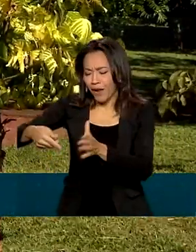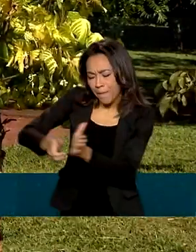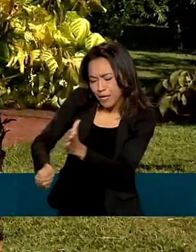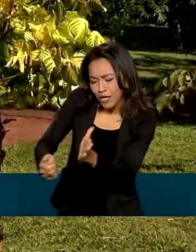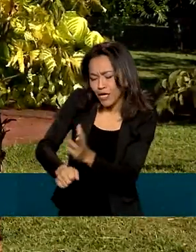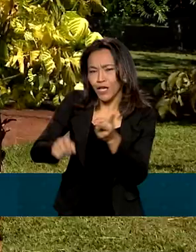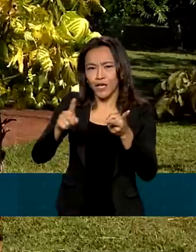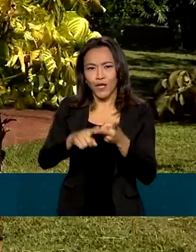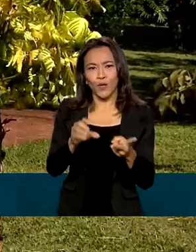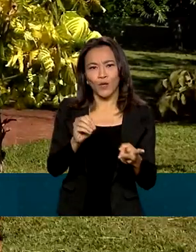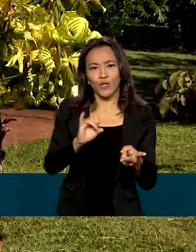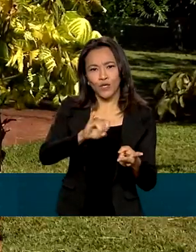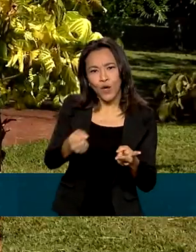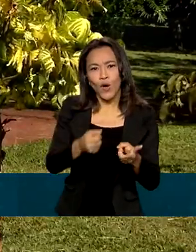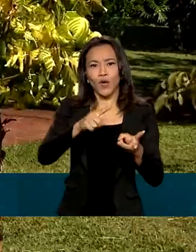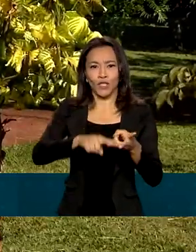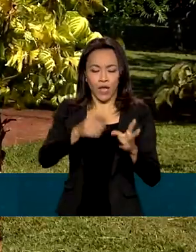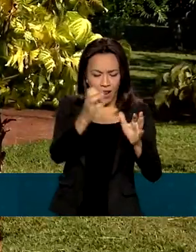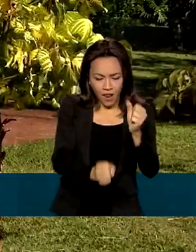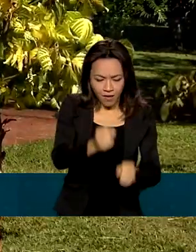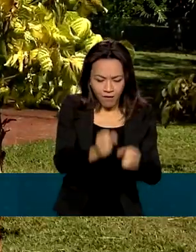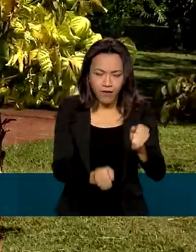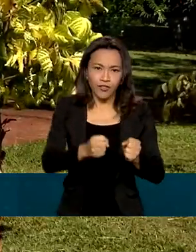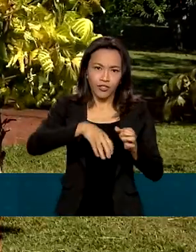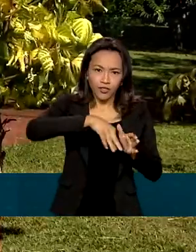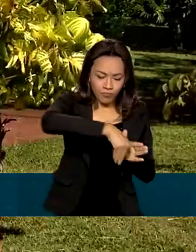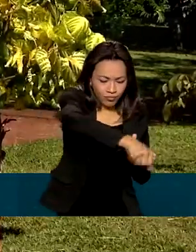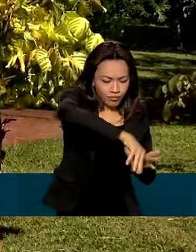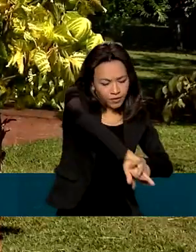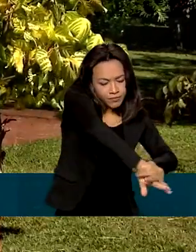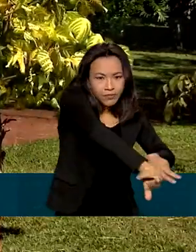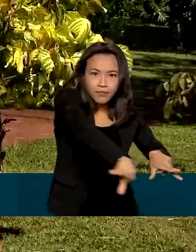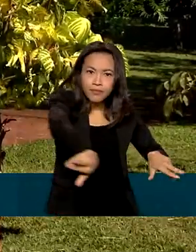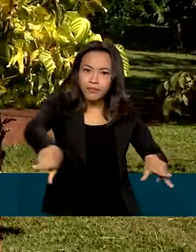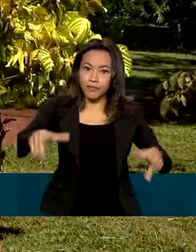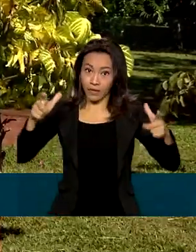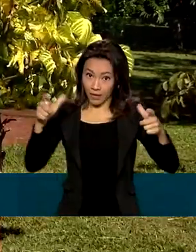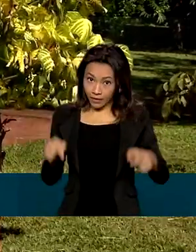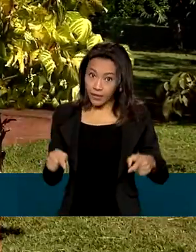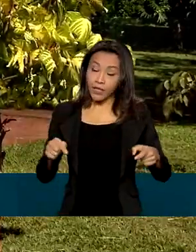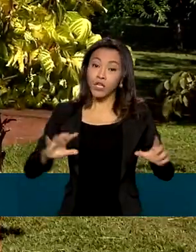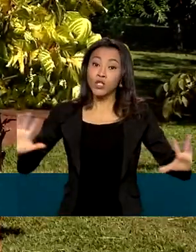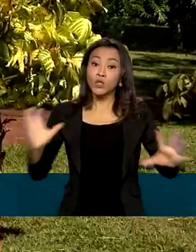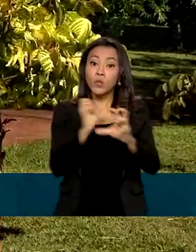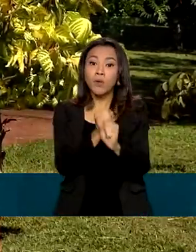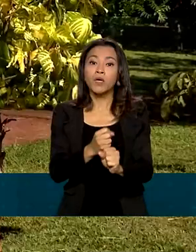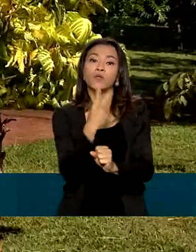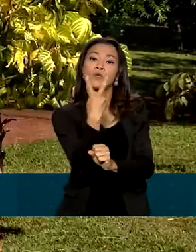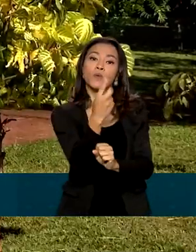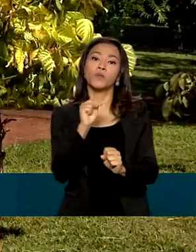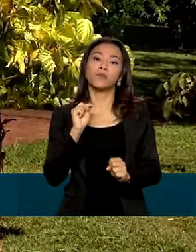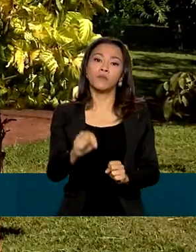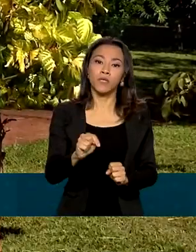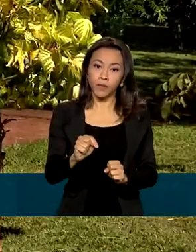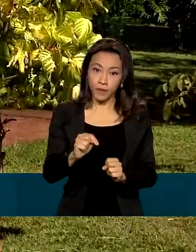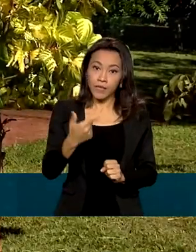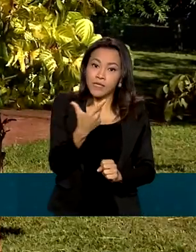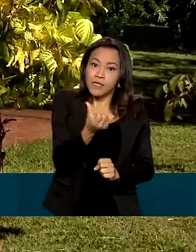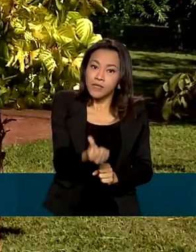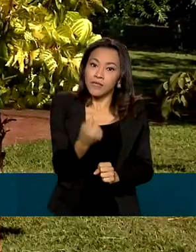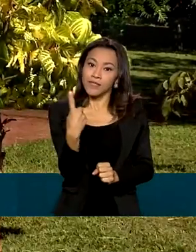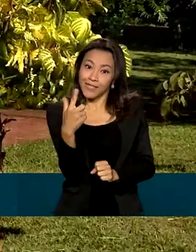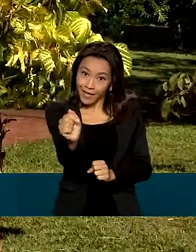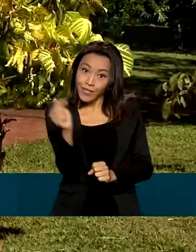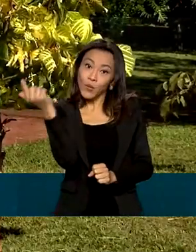soja, leite e hortaliças em pequenas propriedades. Desse total, 2.617 acabam de